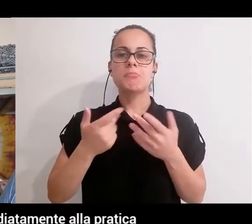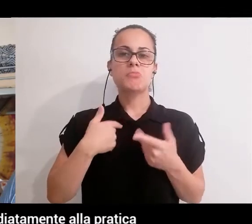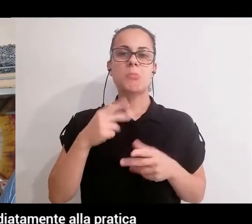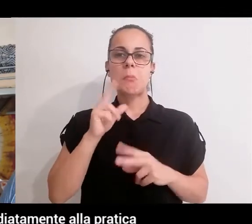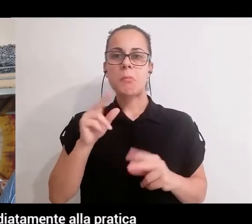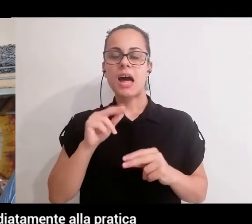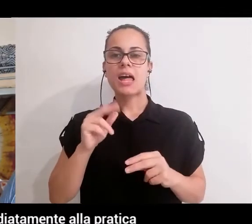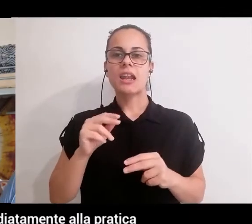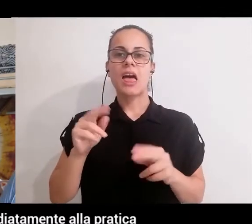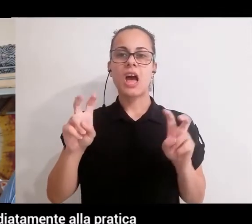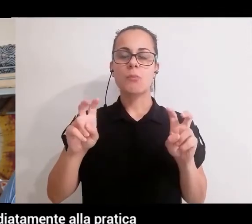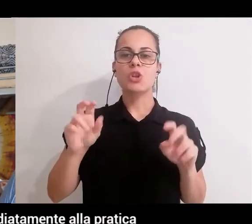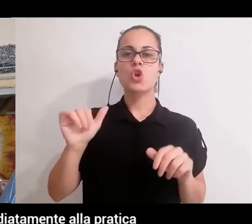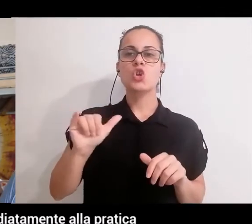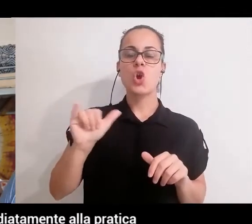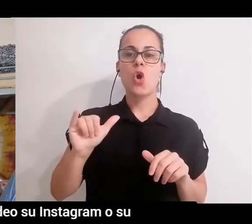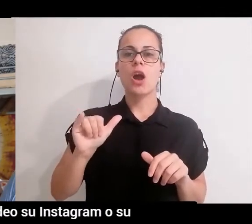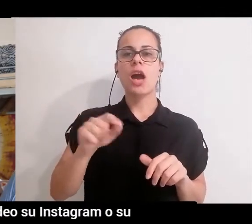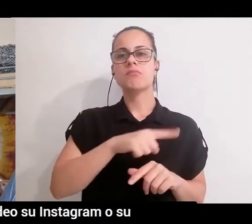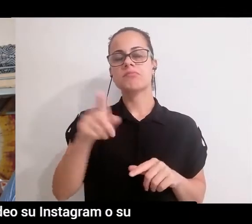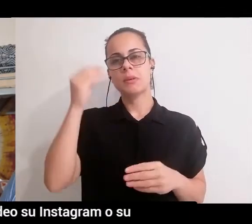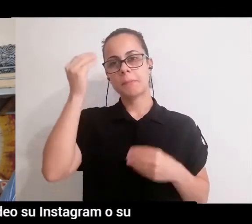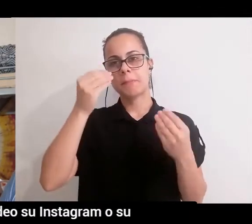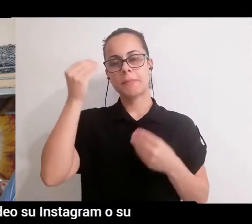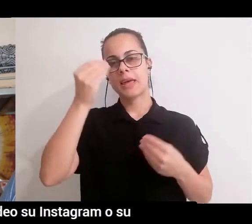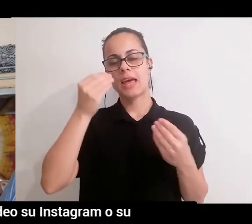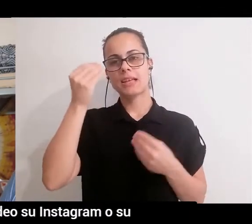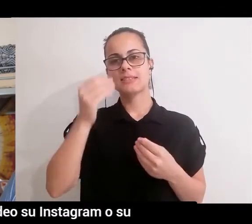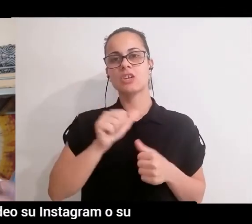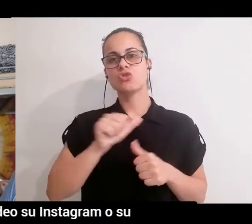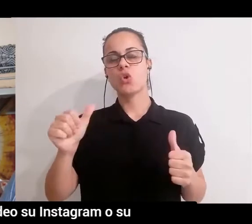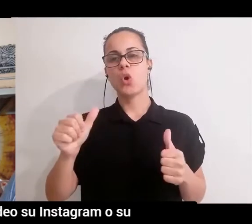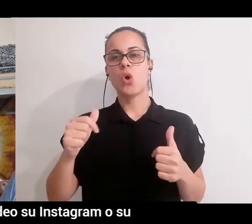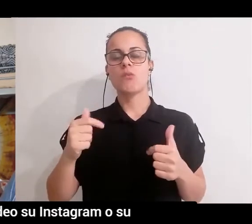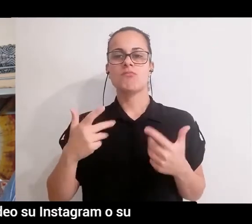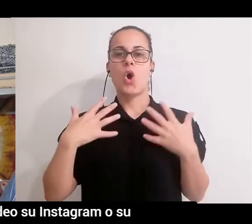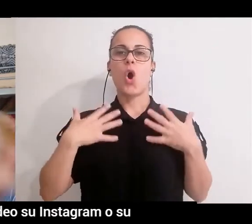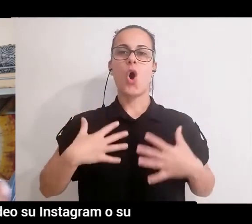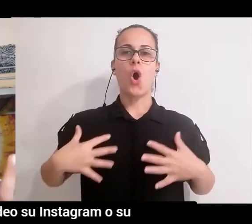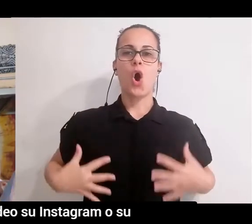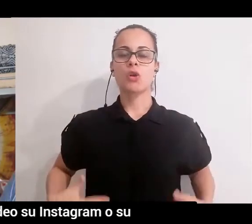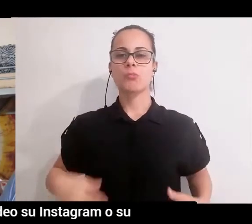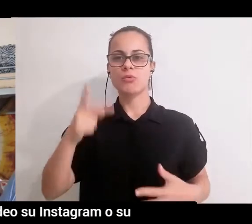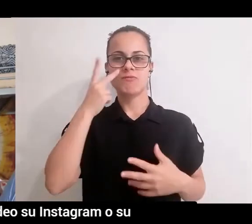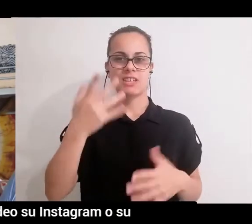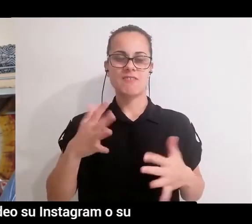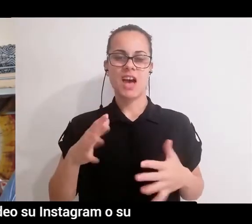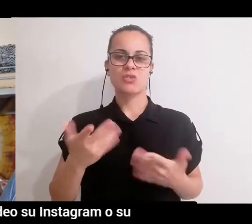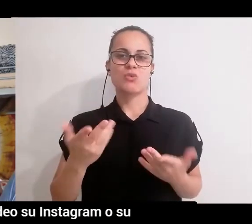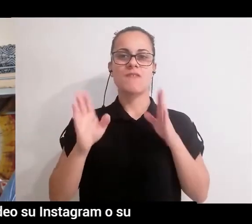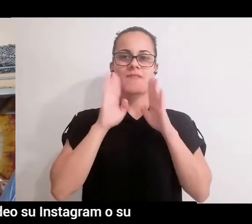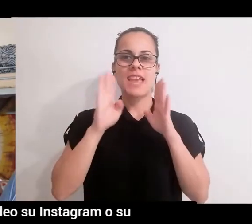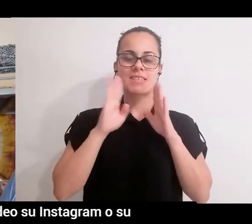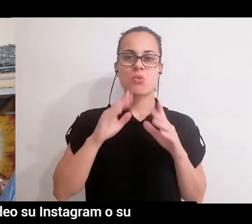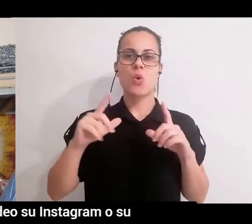immaginiamo o pensiamo immediatamente alla pratica fisica, che magari possiamo vedere nei video, su Instagram, su Facebook, o